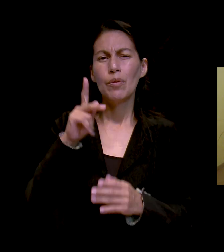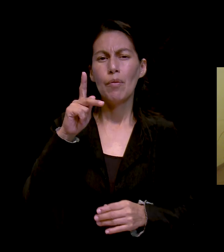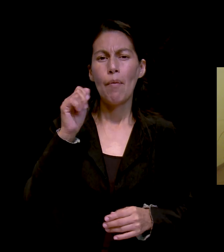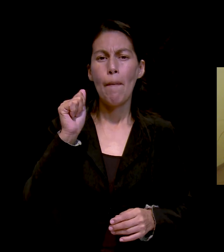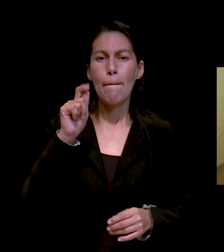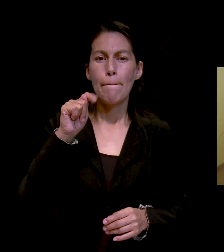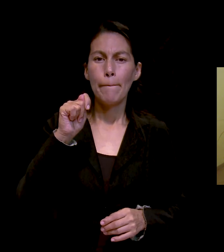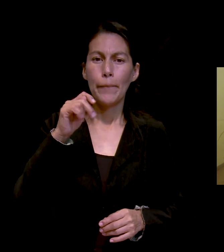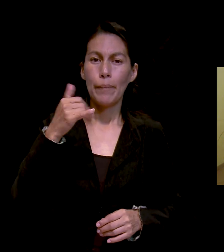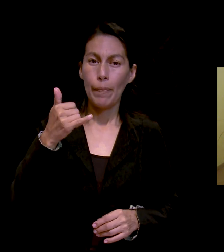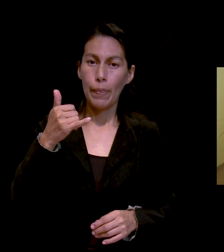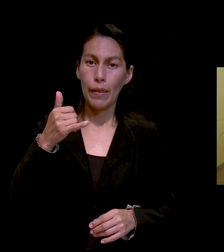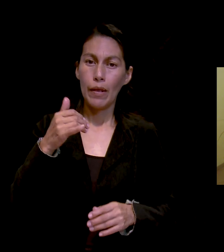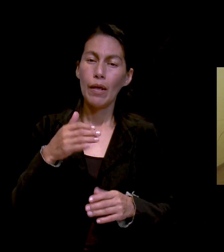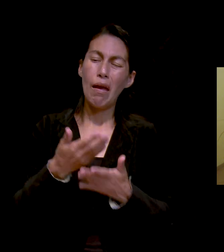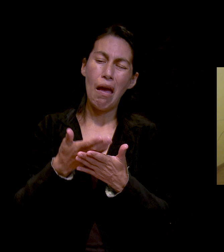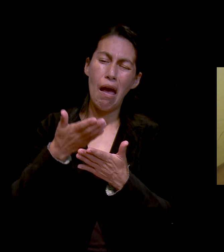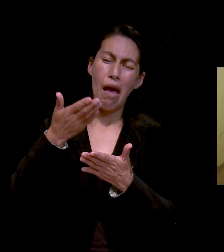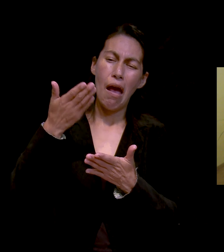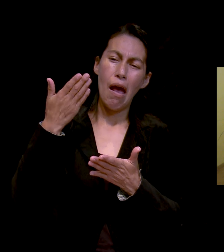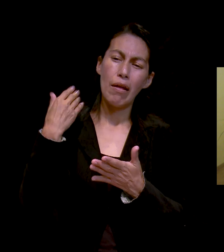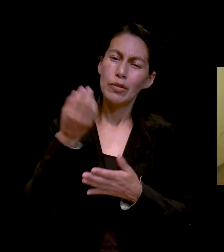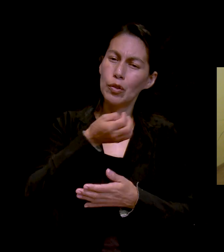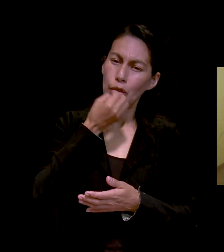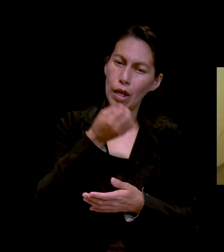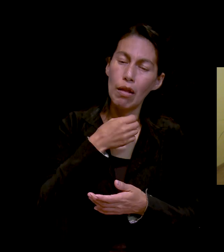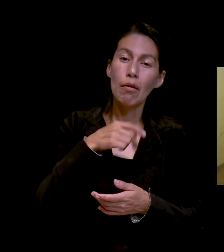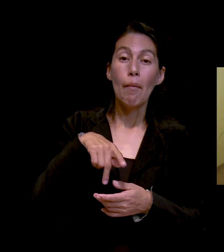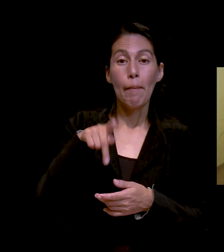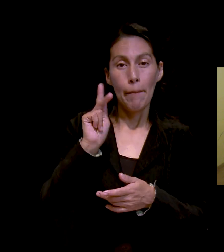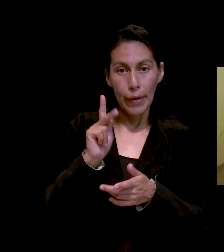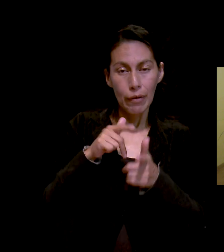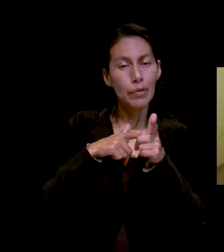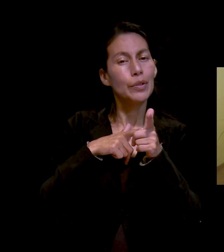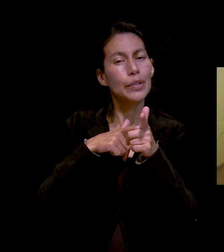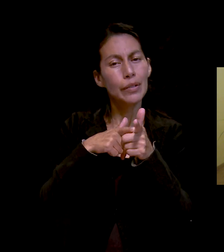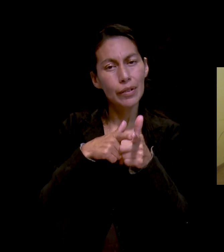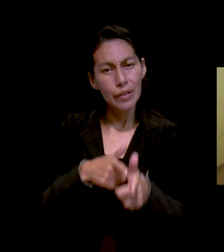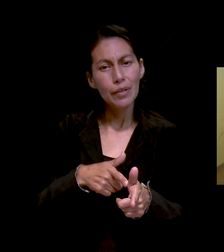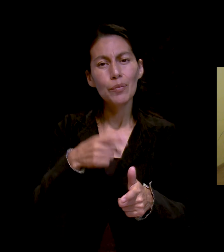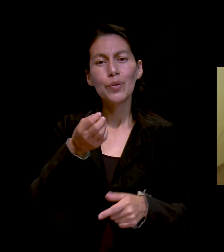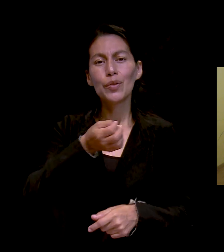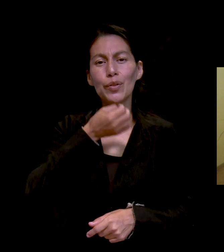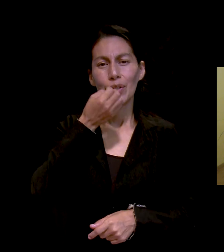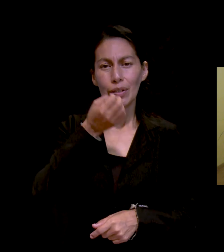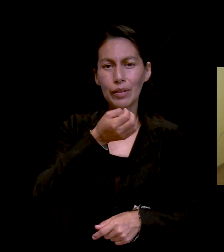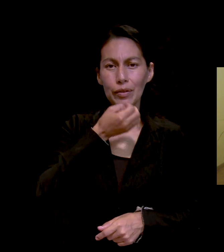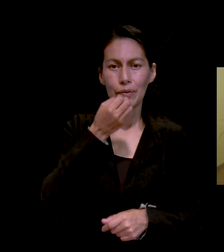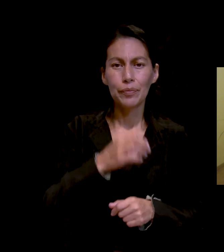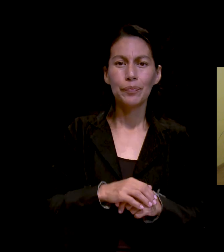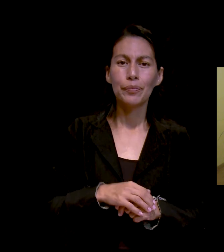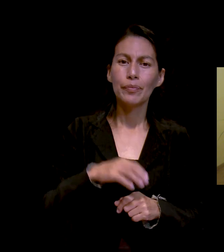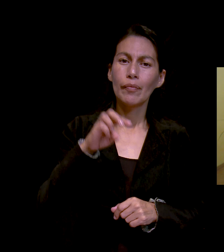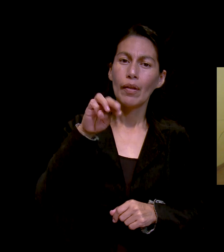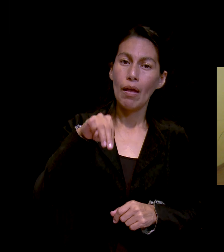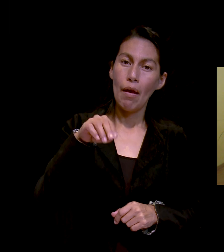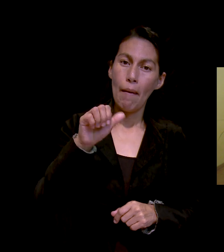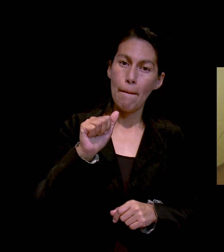cuenta a Patty desde hace tiempo, pero seguiremos orando por ella. Mari Contreras, le